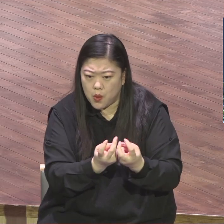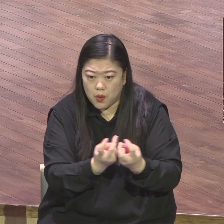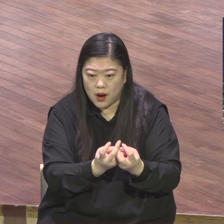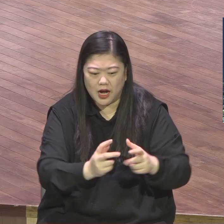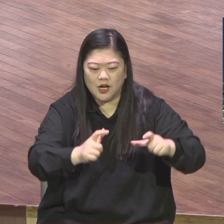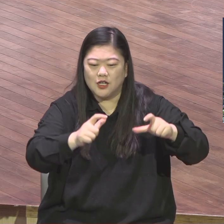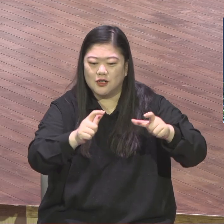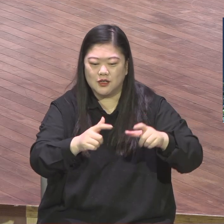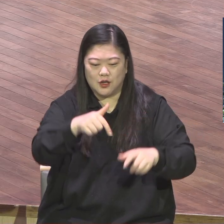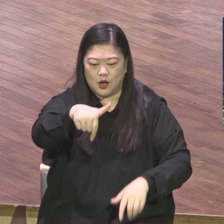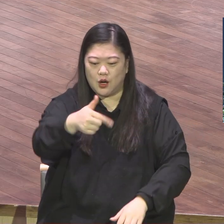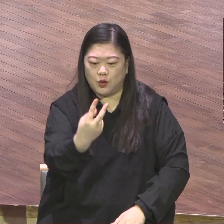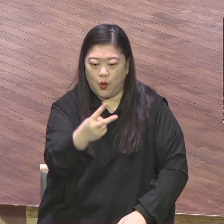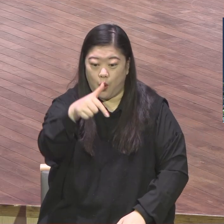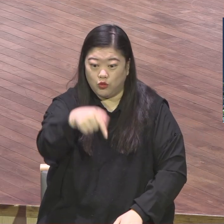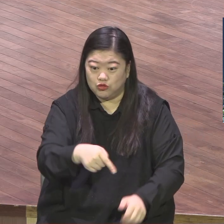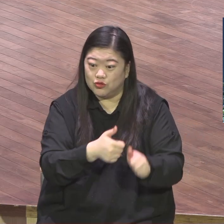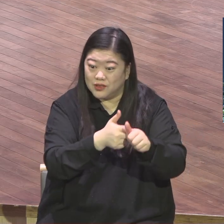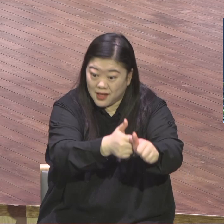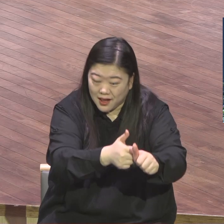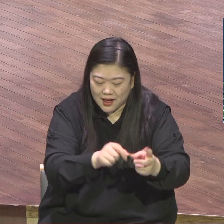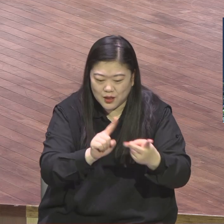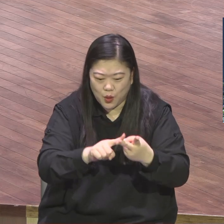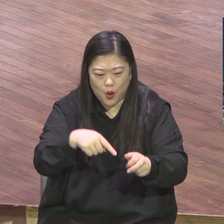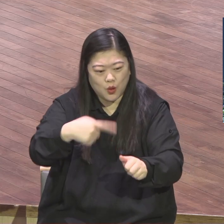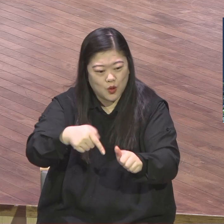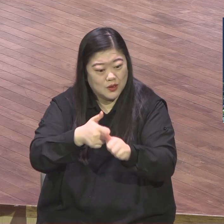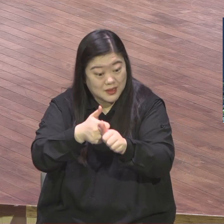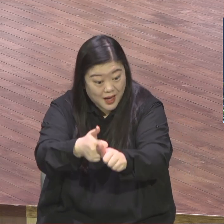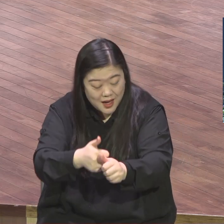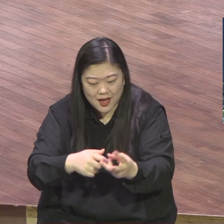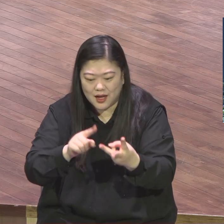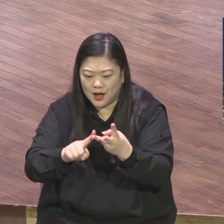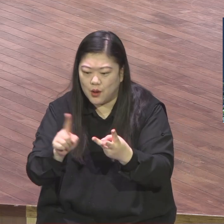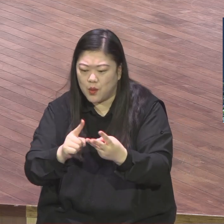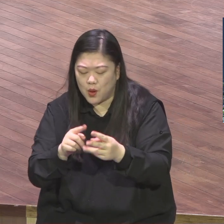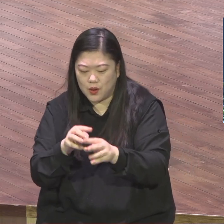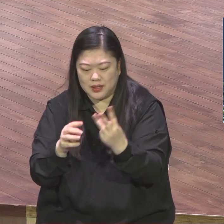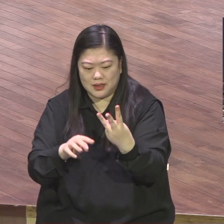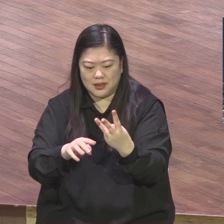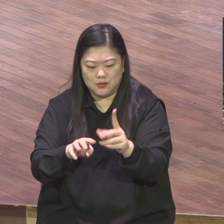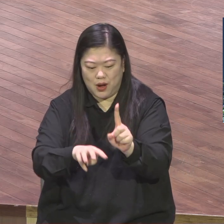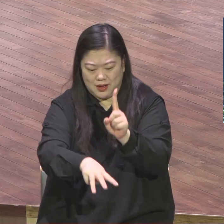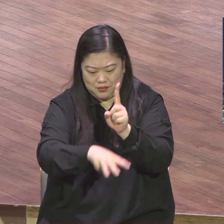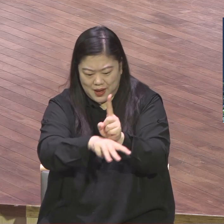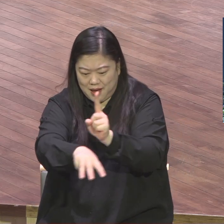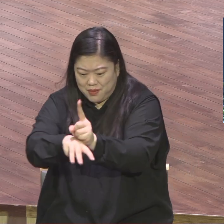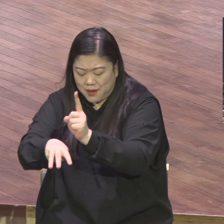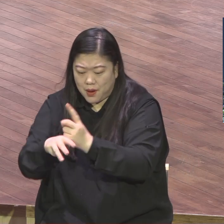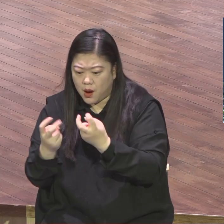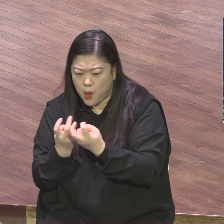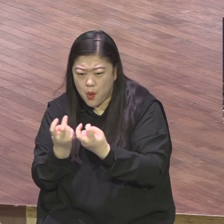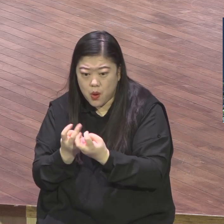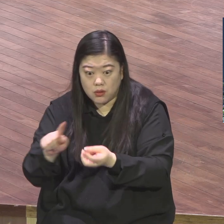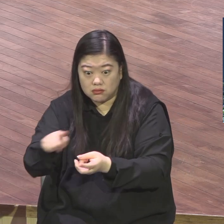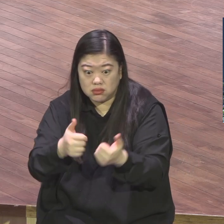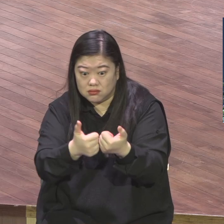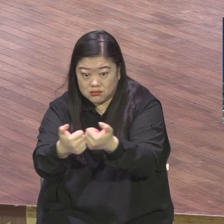7이 스타트만 3, 1, 1조에 대해서 막 그렇게 서로가 이렇게 표현을 하는데 얼마나